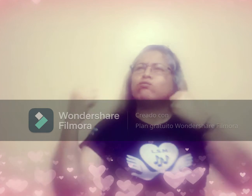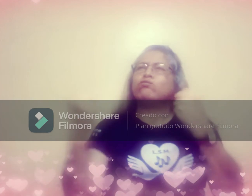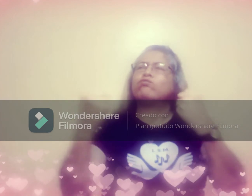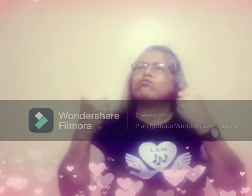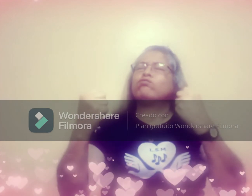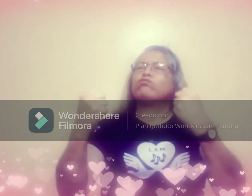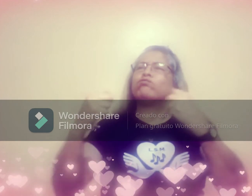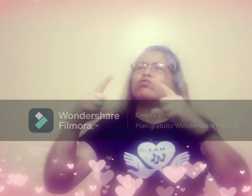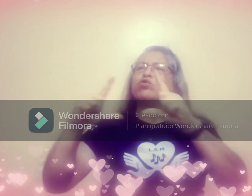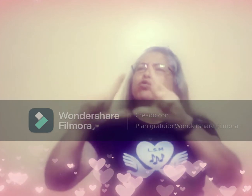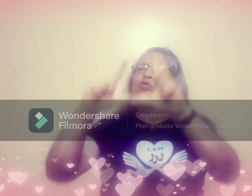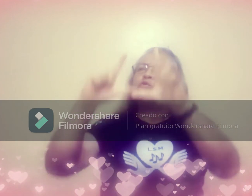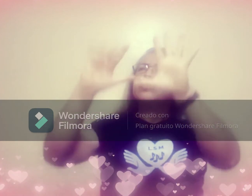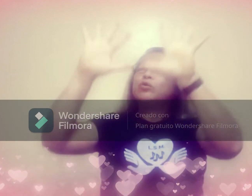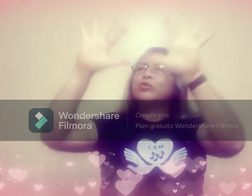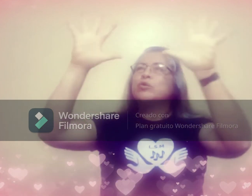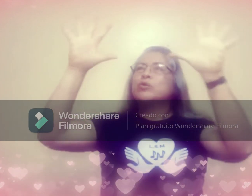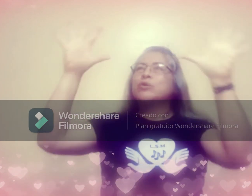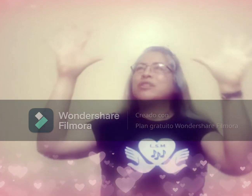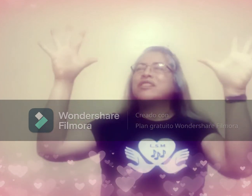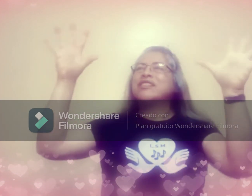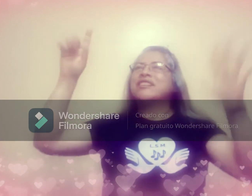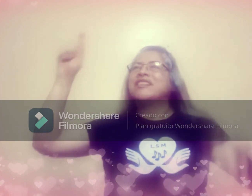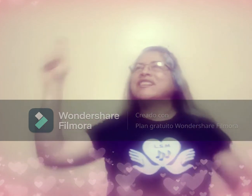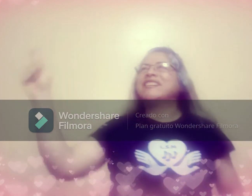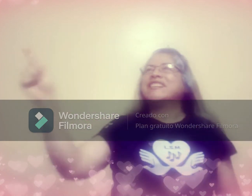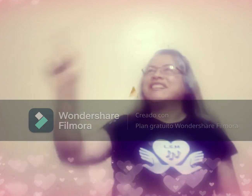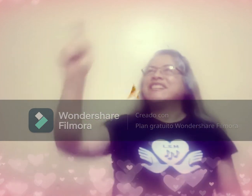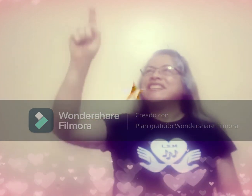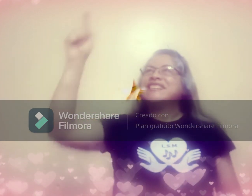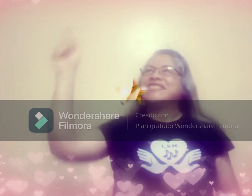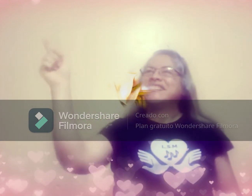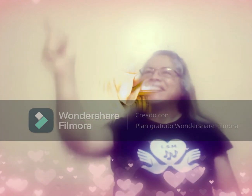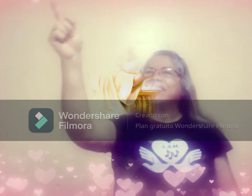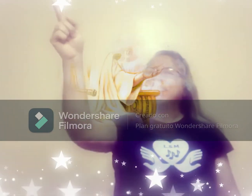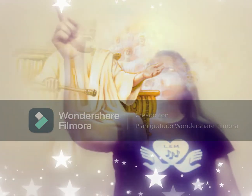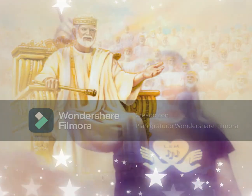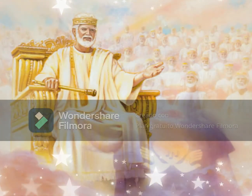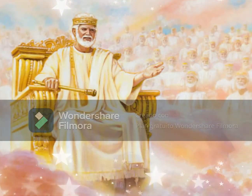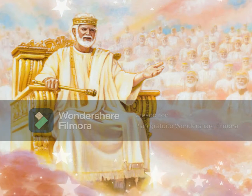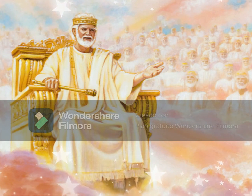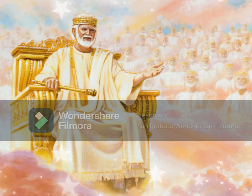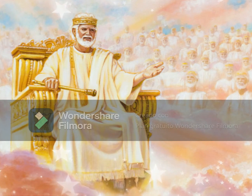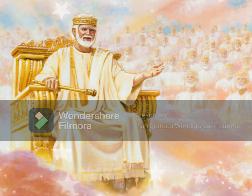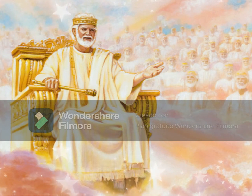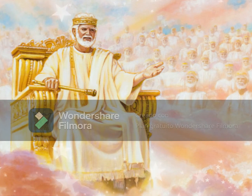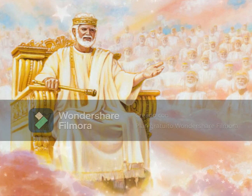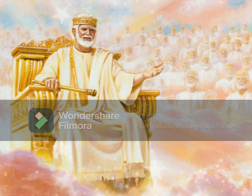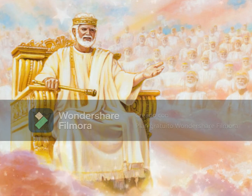Perdona nuestras ofensas como también nosotros